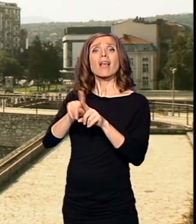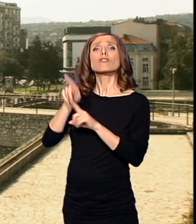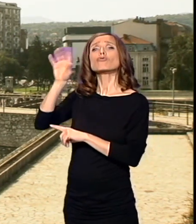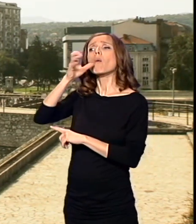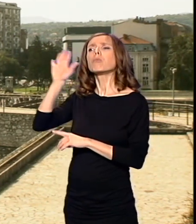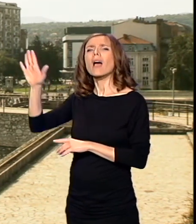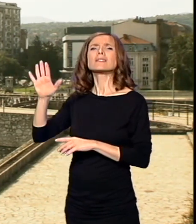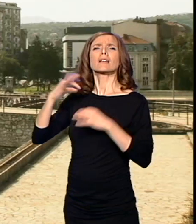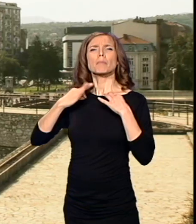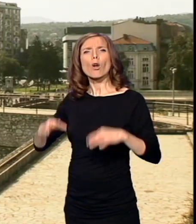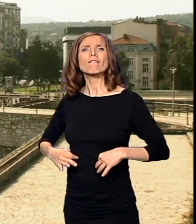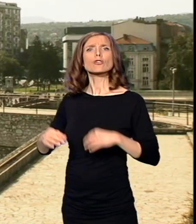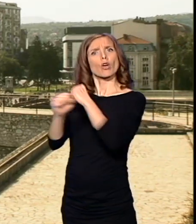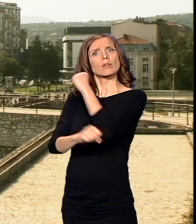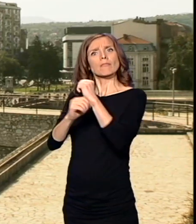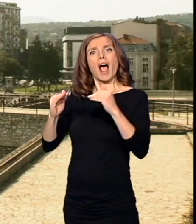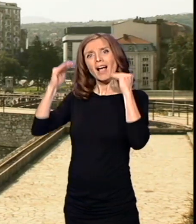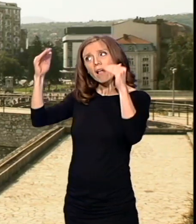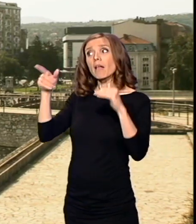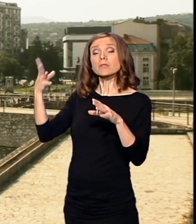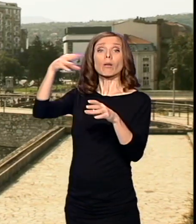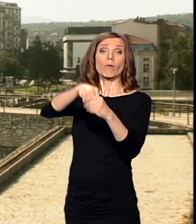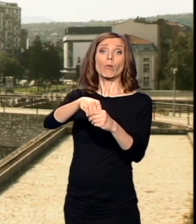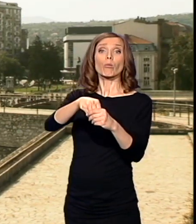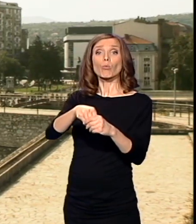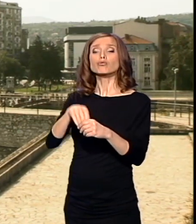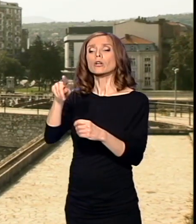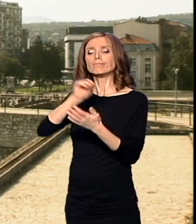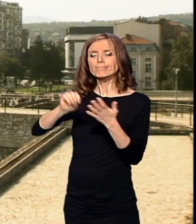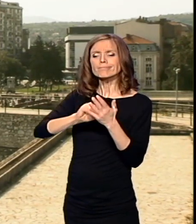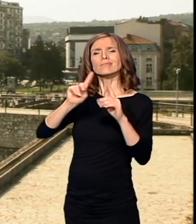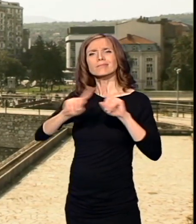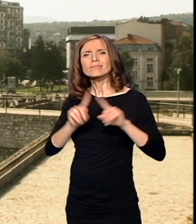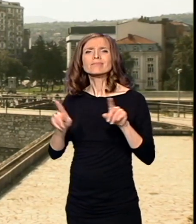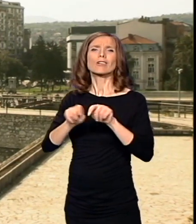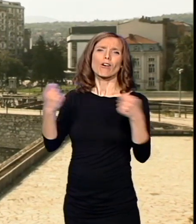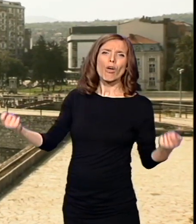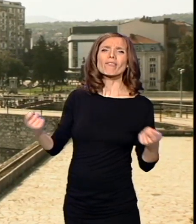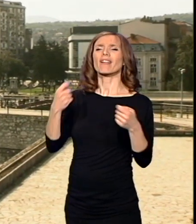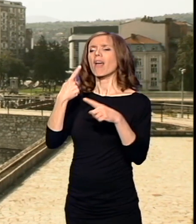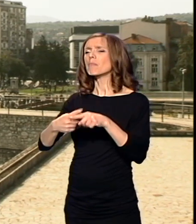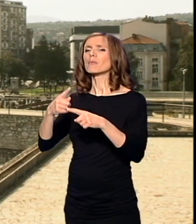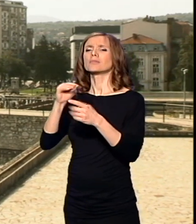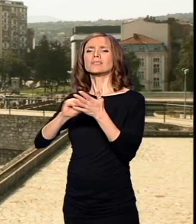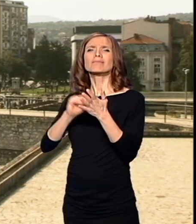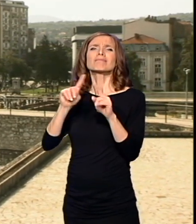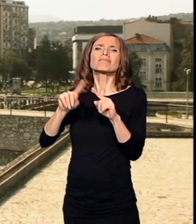profesori, čak i akademici koji su bili urednici raznih listova. Zatim su pisali razne brošure, propagande i